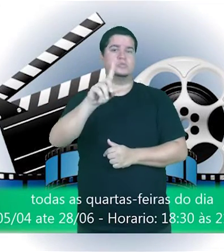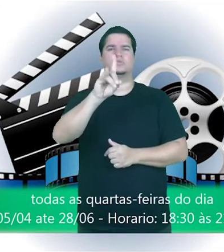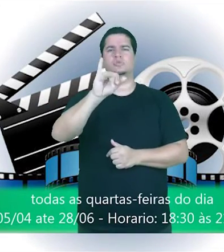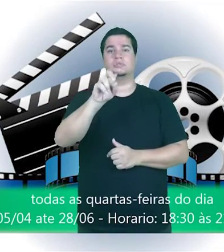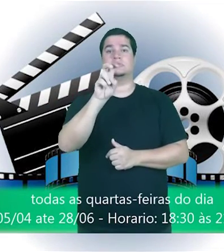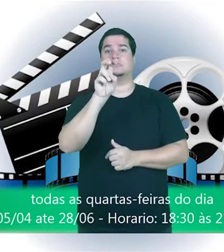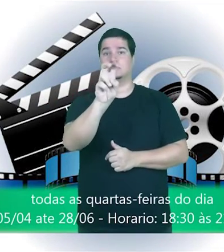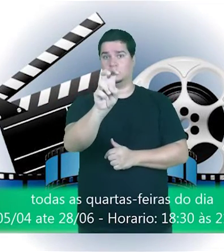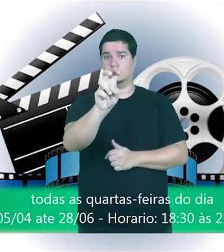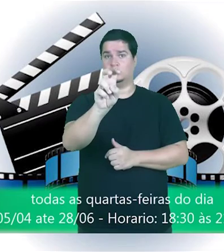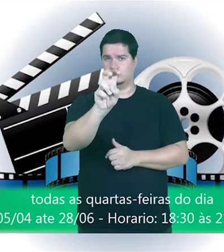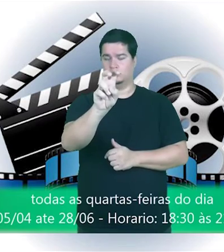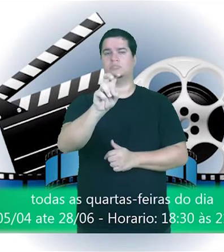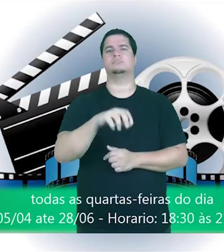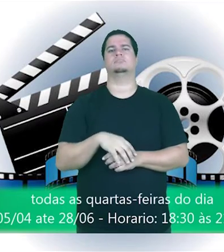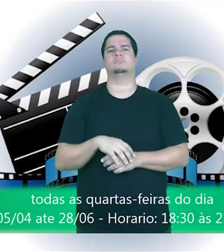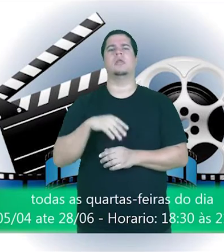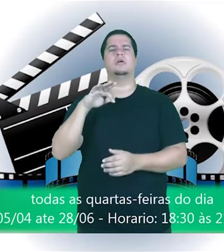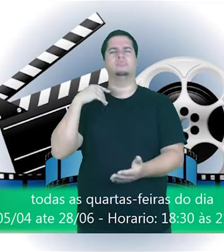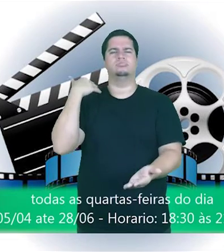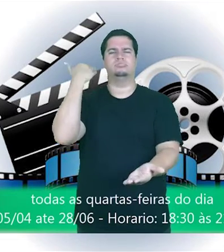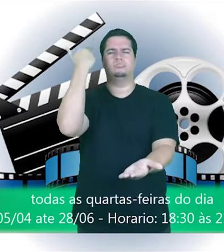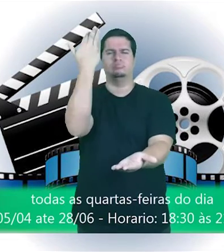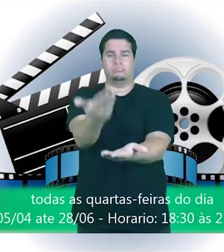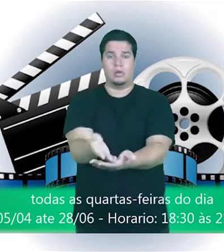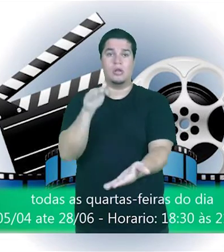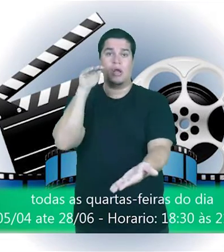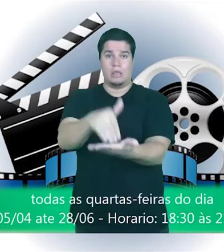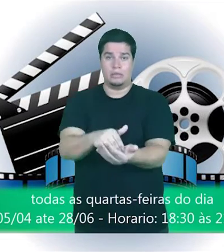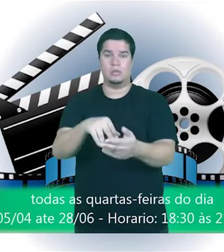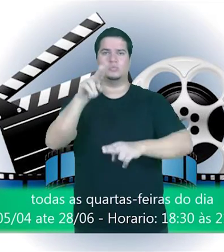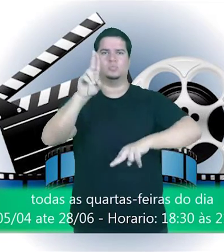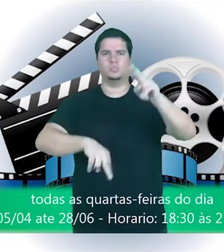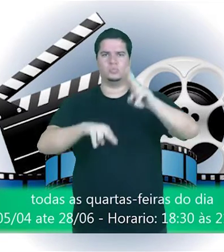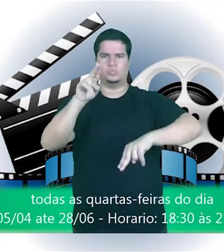as quartas-feiras, das 18h30 às 21h30.